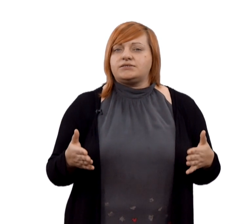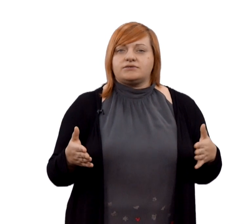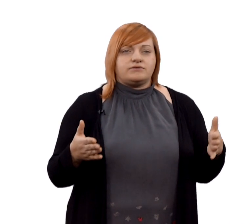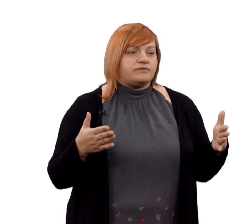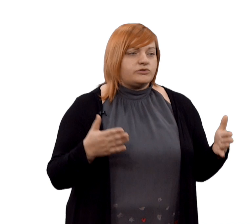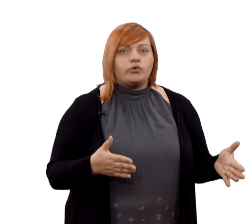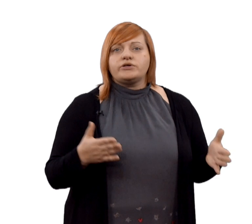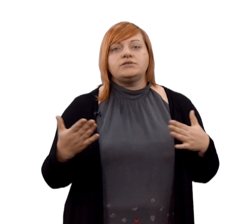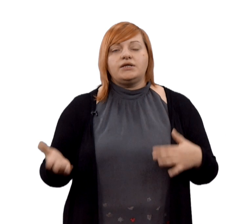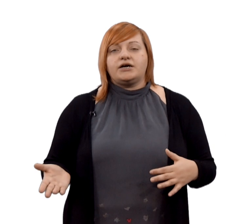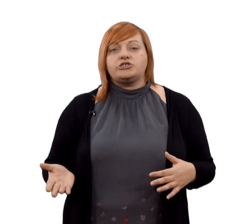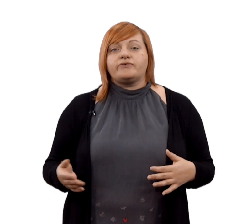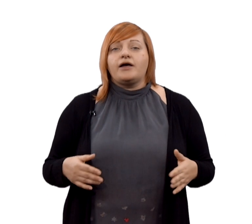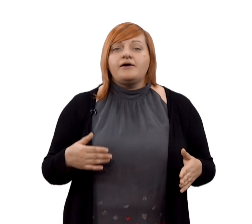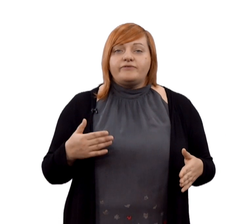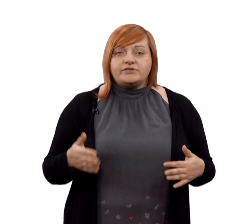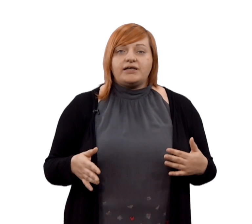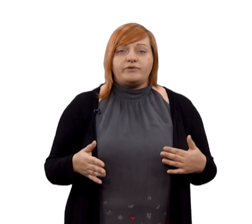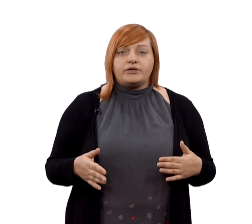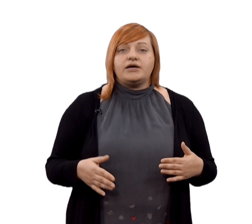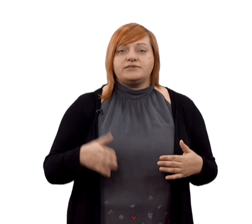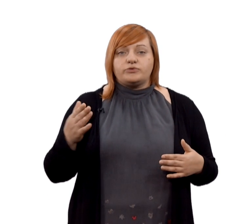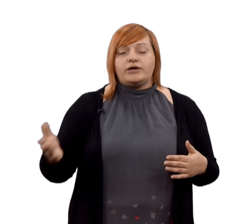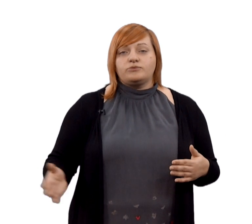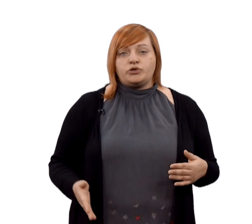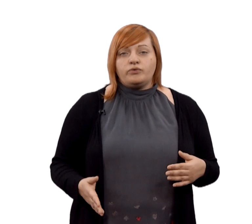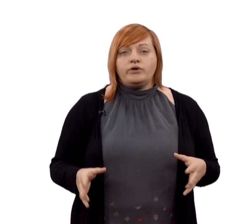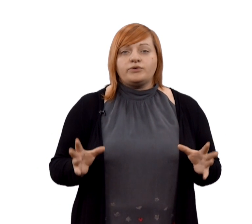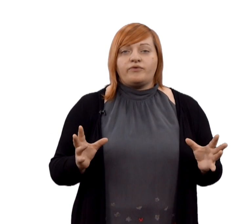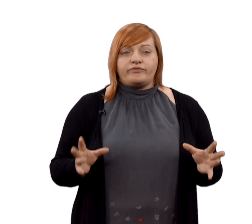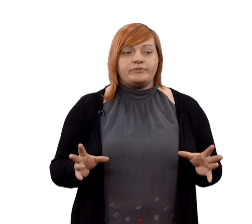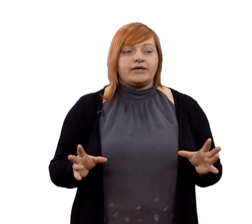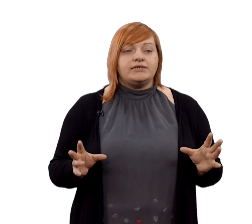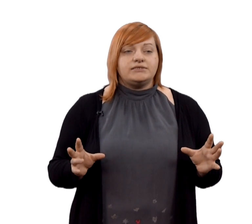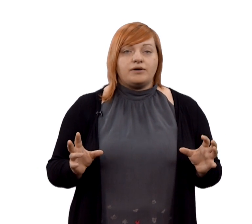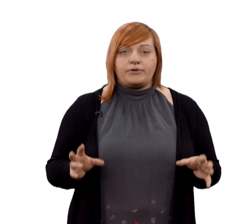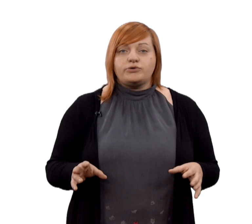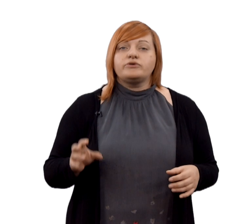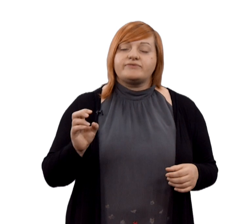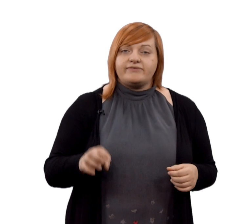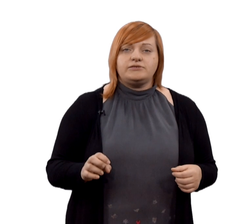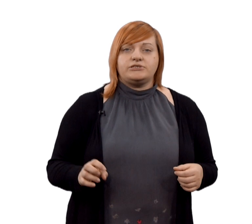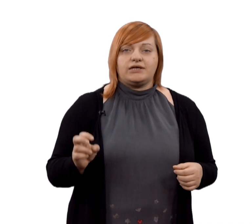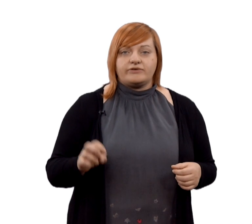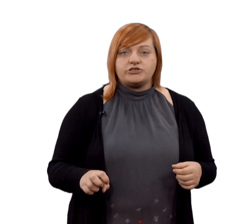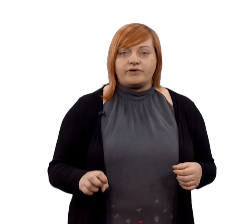скорость или качество, вы всегда выбираете по этому треугольнику, вы выбираете подход в зависимости от вашего